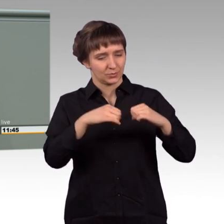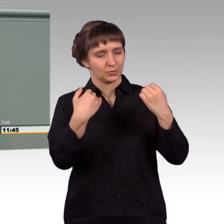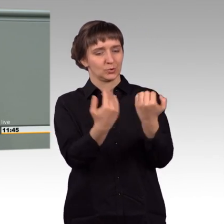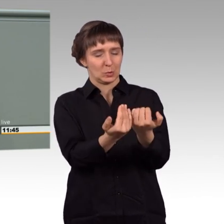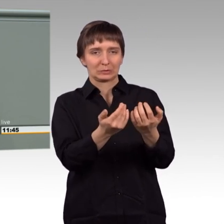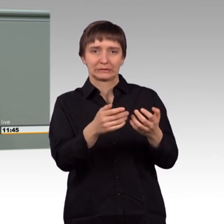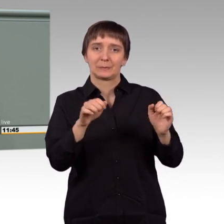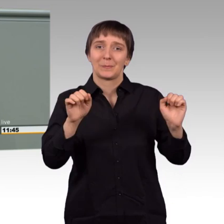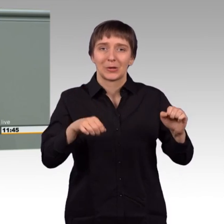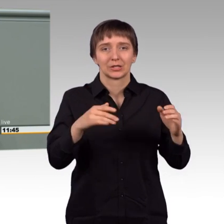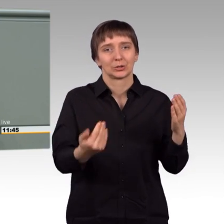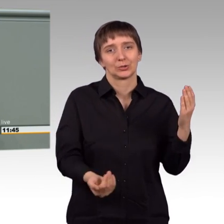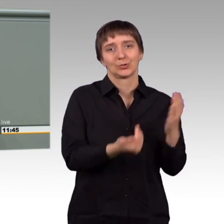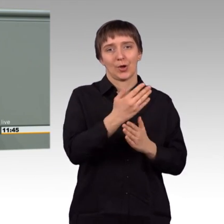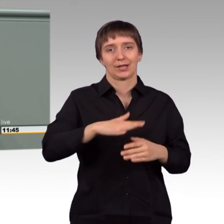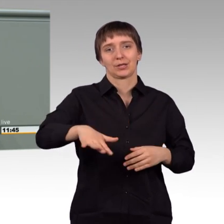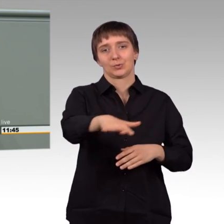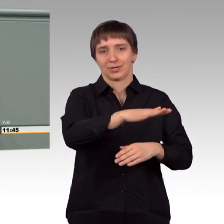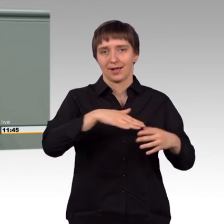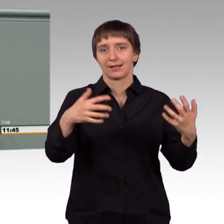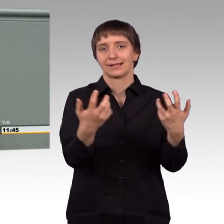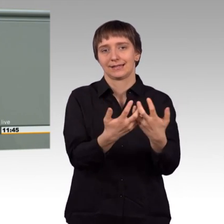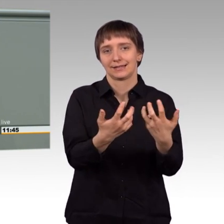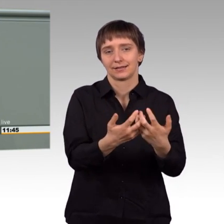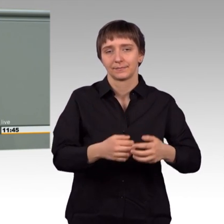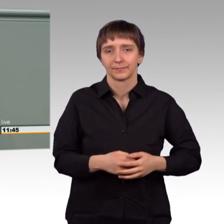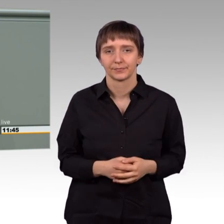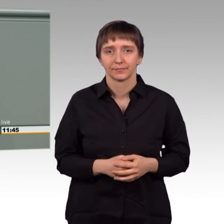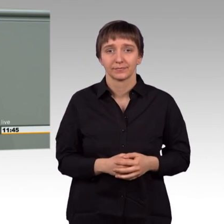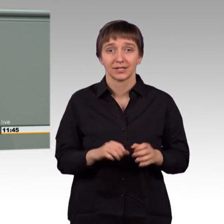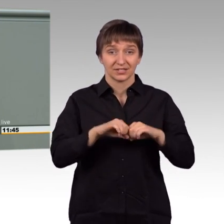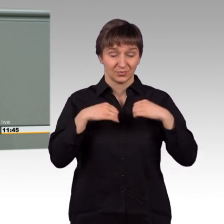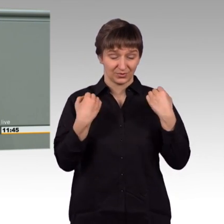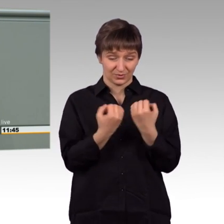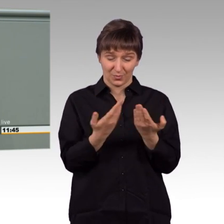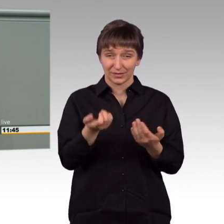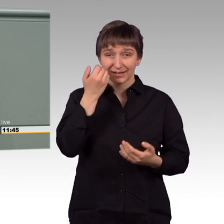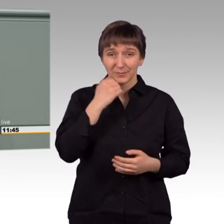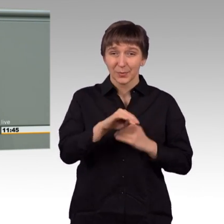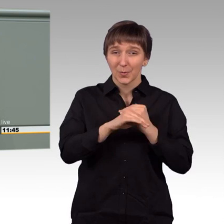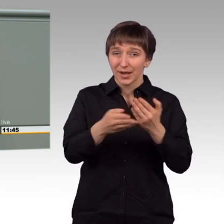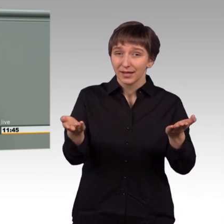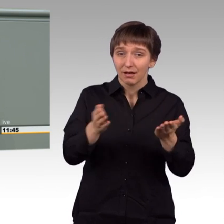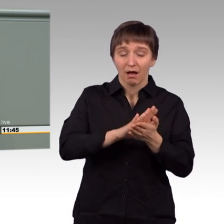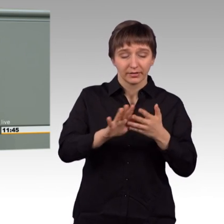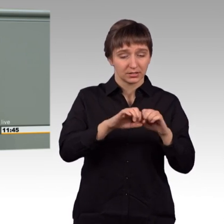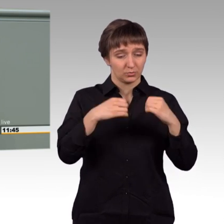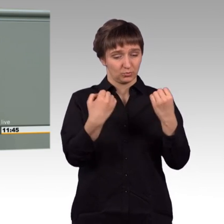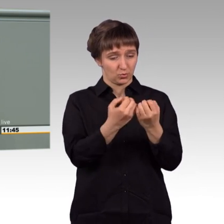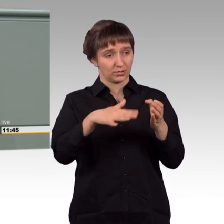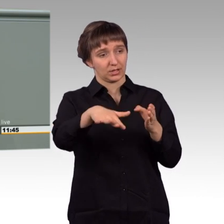zu werden. Die Situation, liebe Kolleginnen und Kollegen, ist aber nicht einfach so entstanden in dieser Region. Die